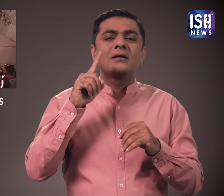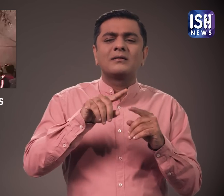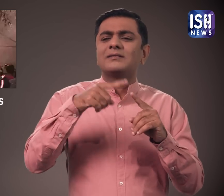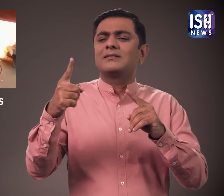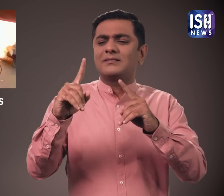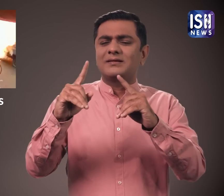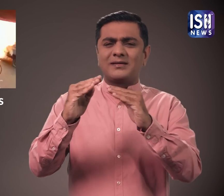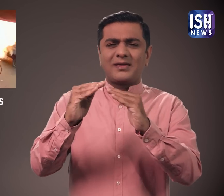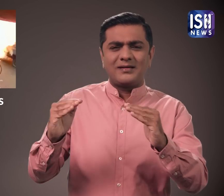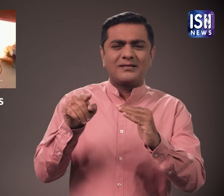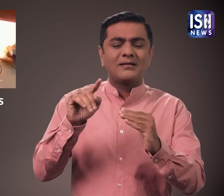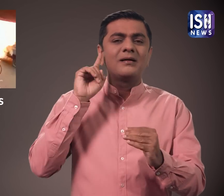पास के एक शेट में रखे